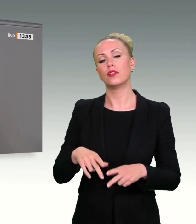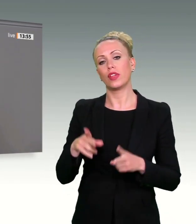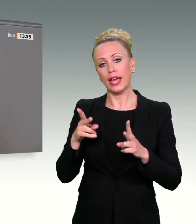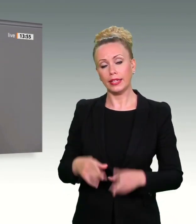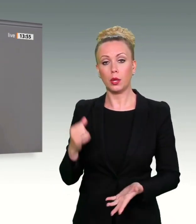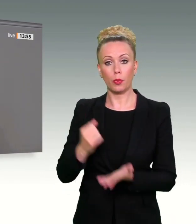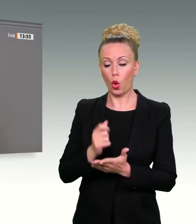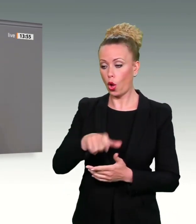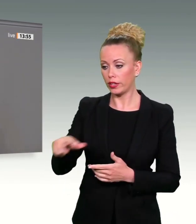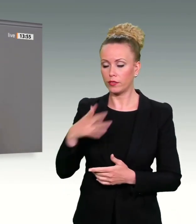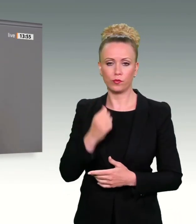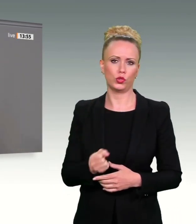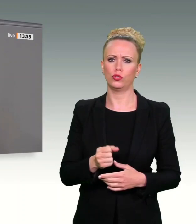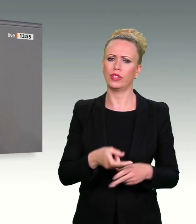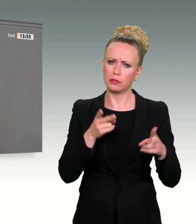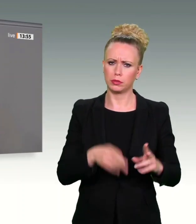Mein letzter Satz.